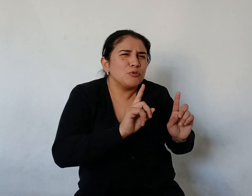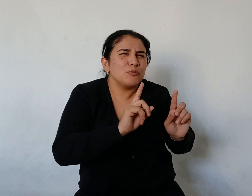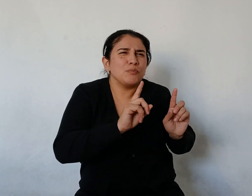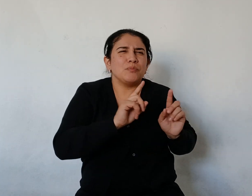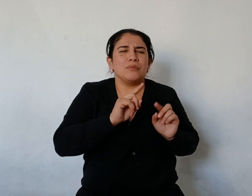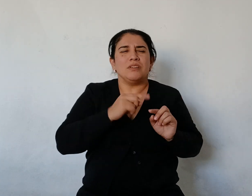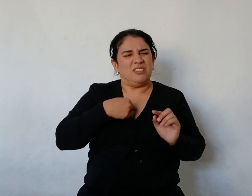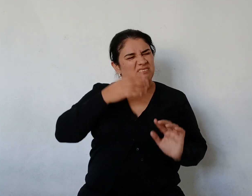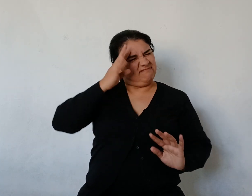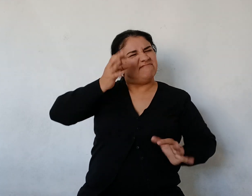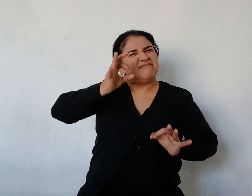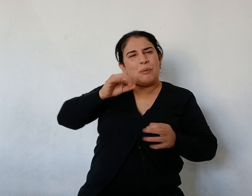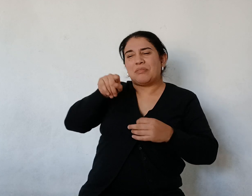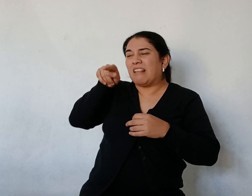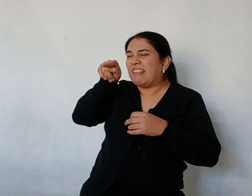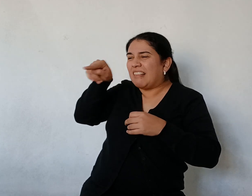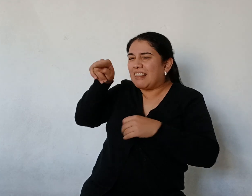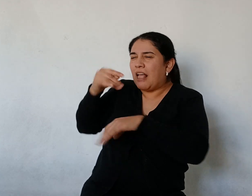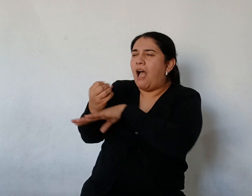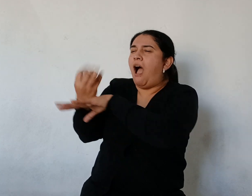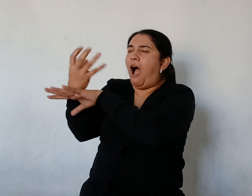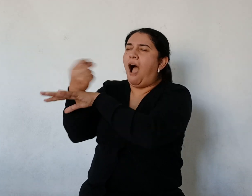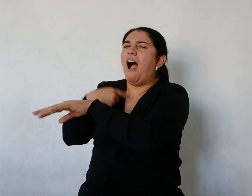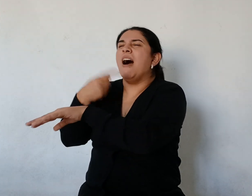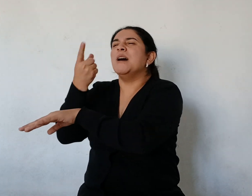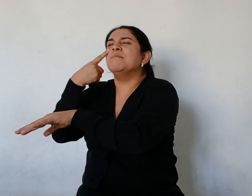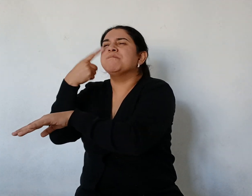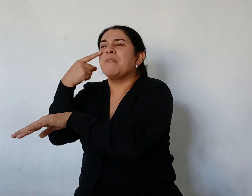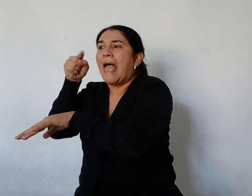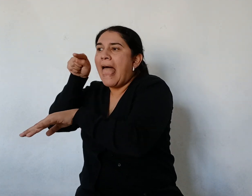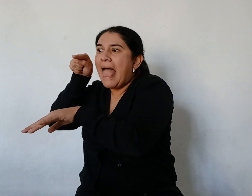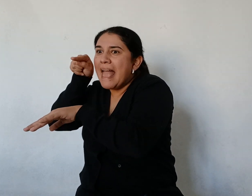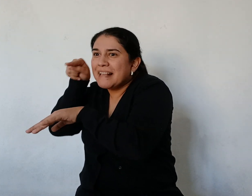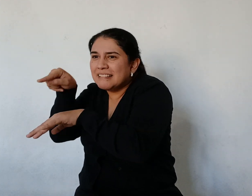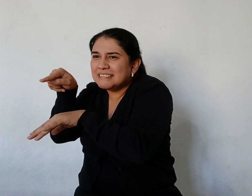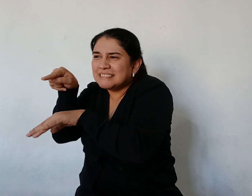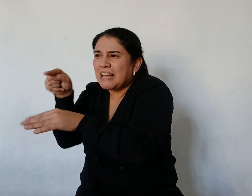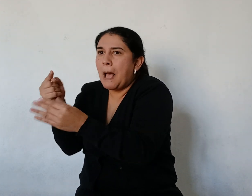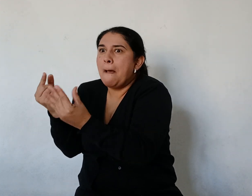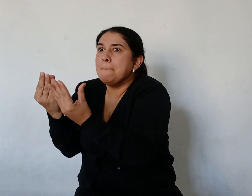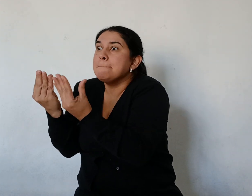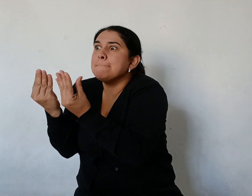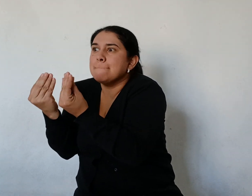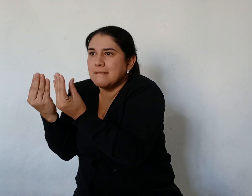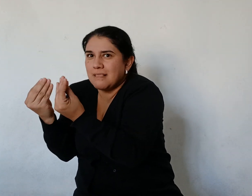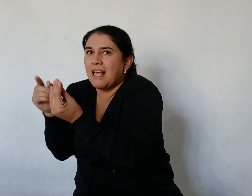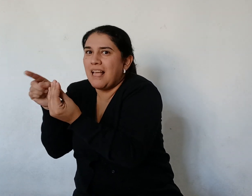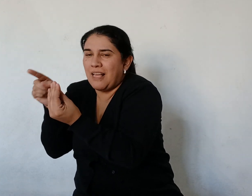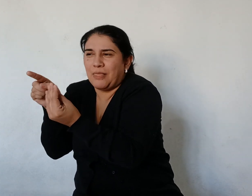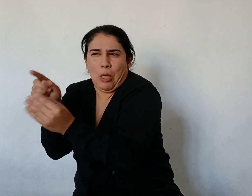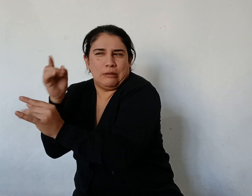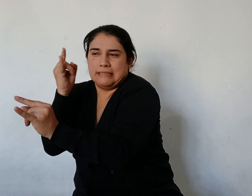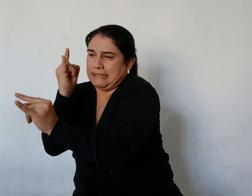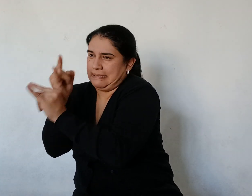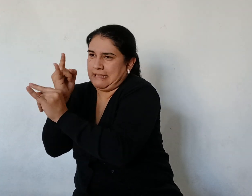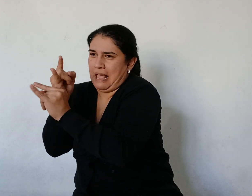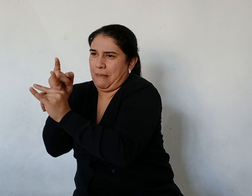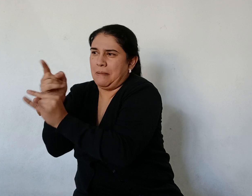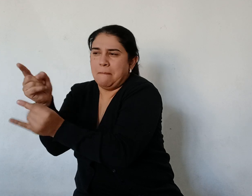la ballena Ella tiene miedo Siempre tiene miedo Con lo cual